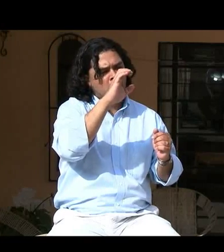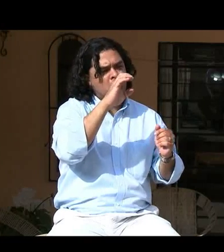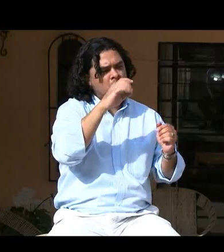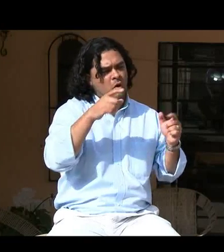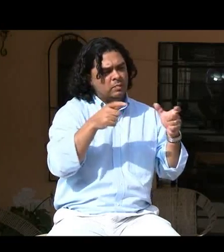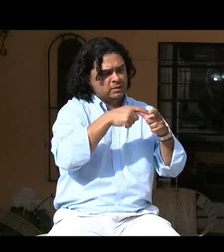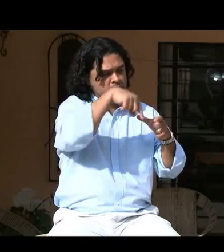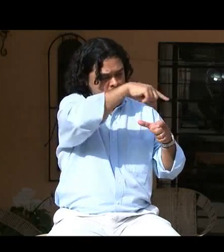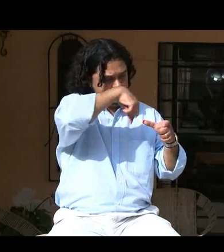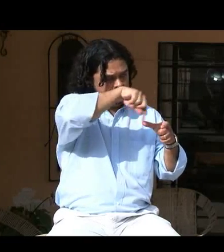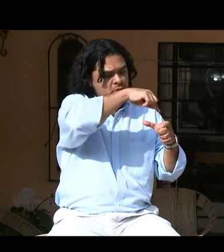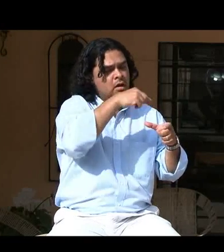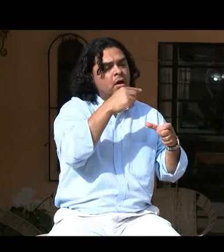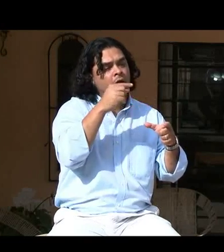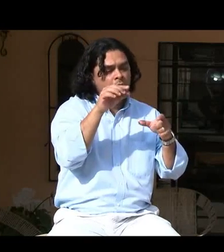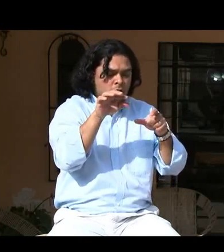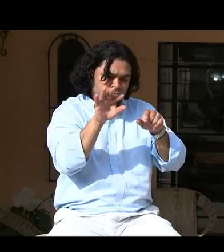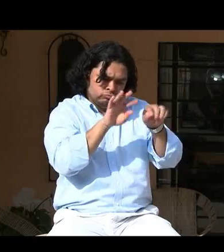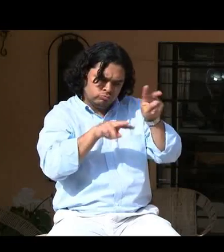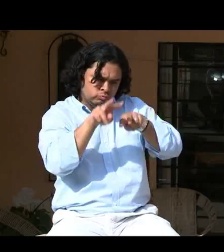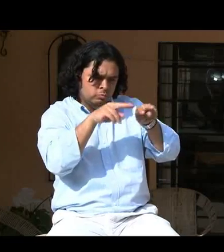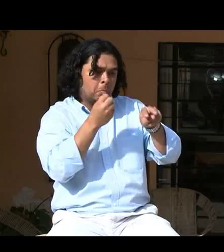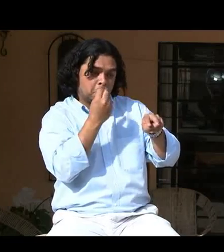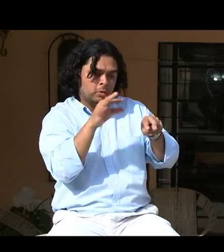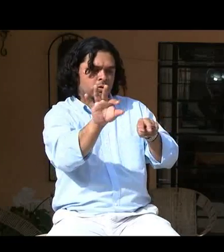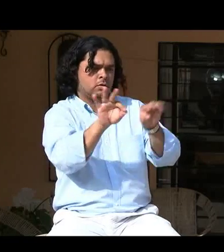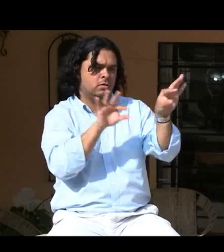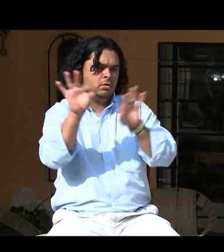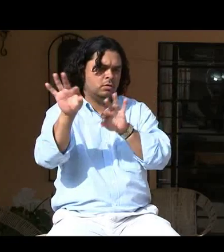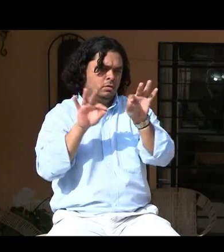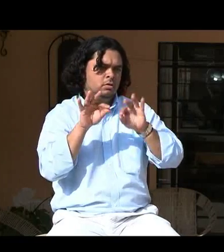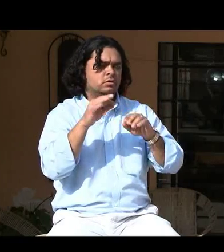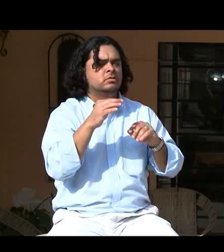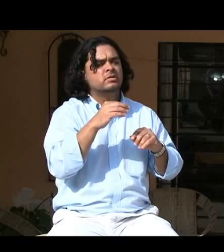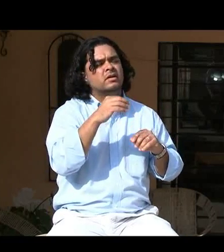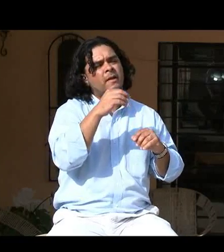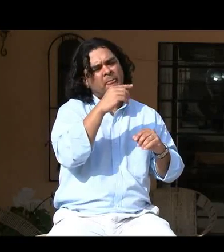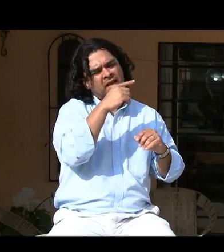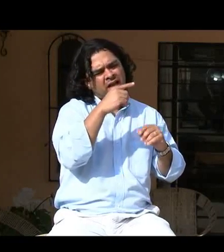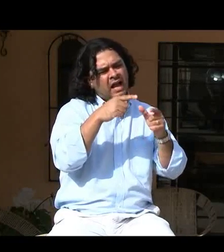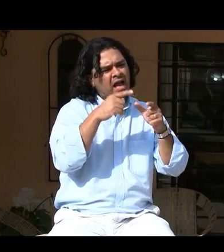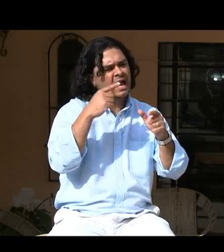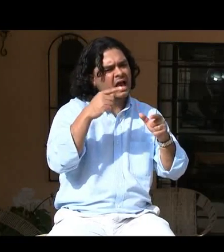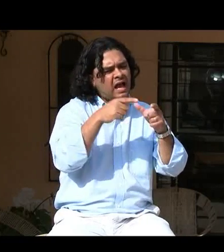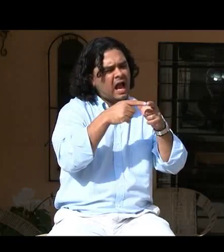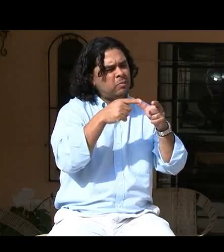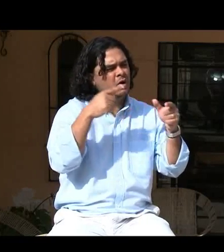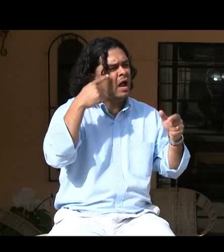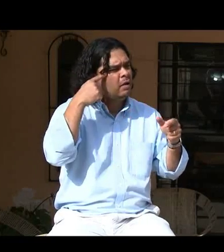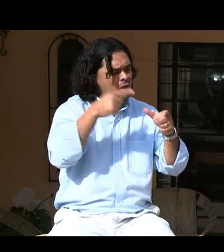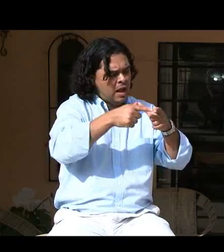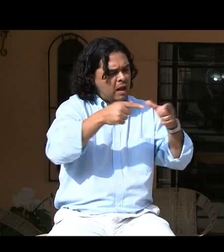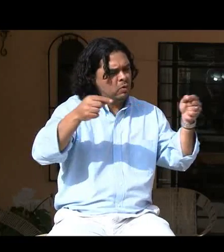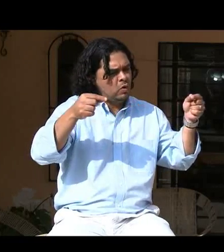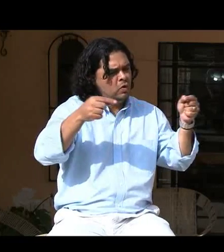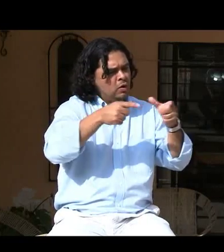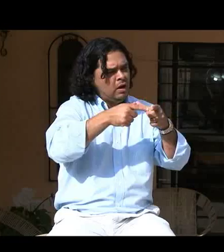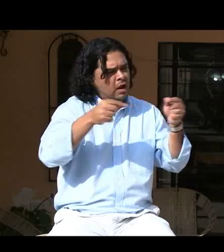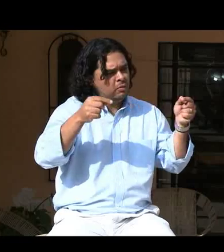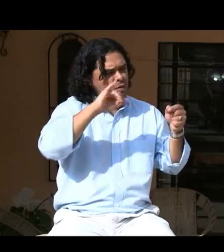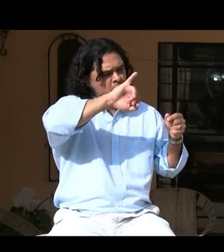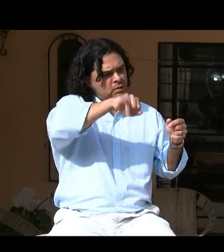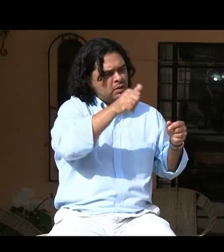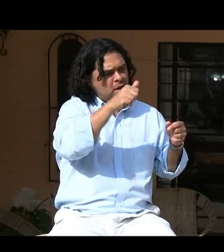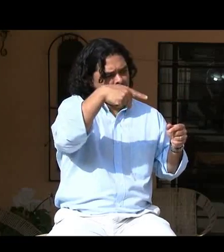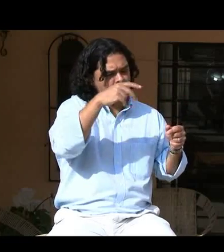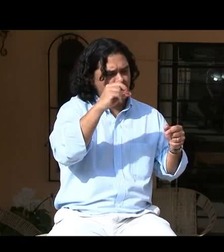En la Universidad de Gallaudet hay un comité y este comité evalúa y hace la selección. Por